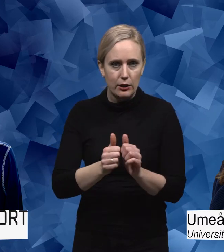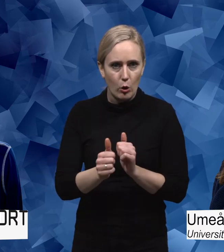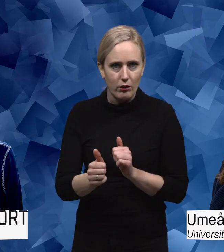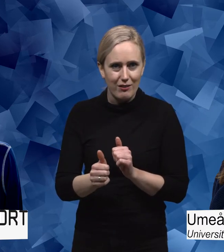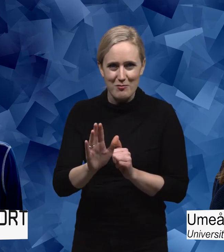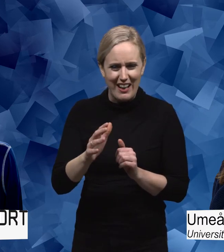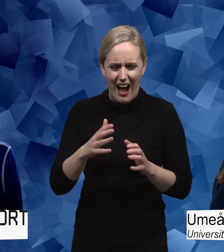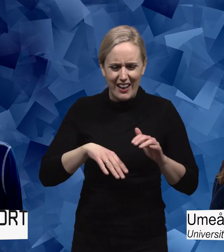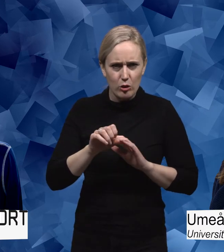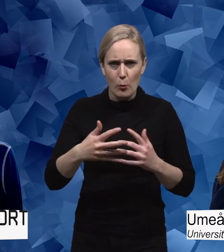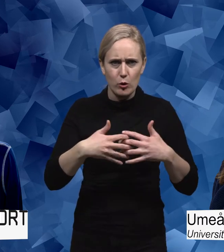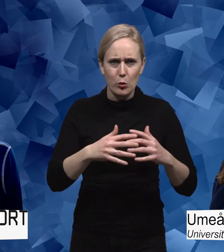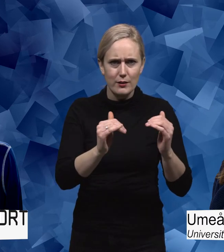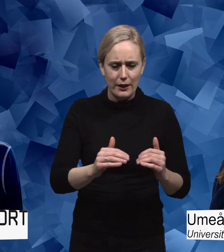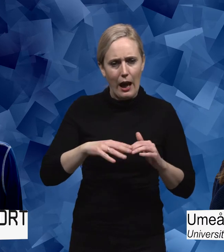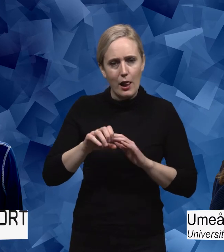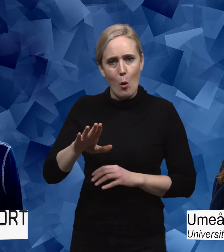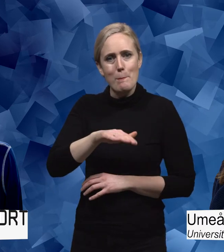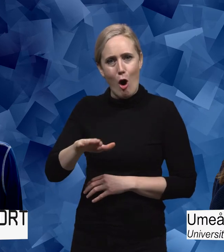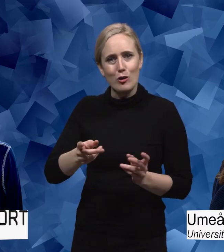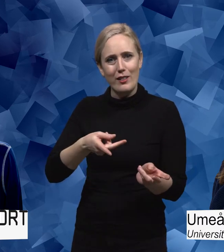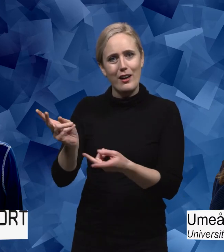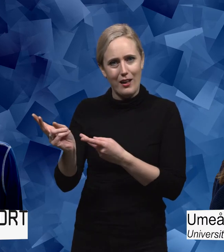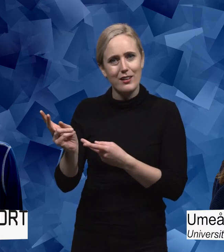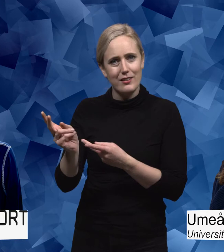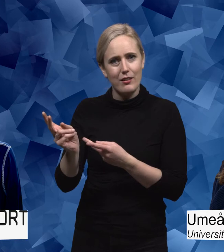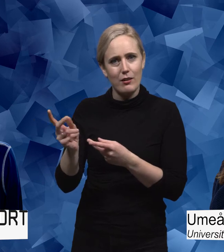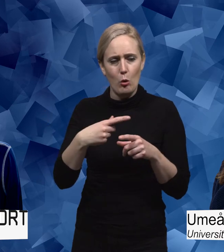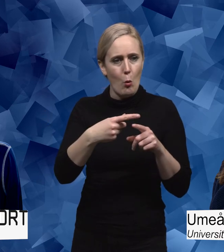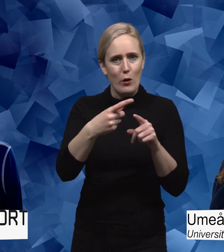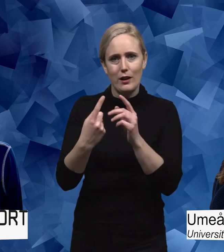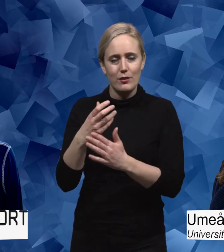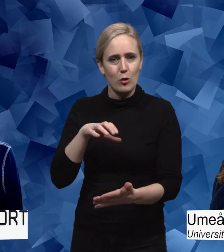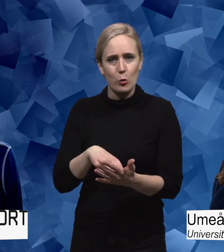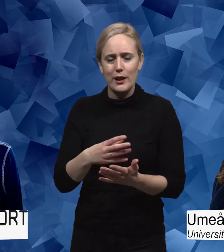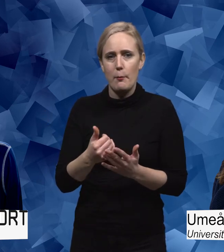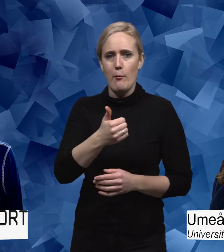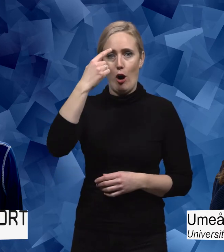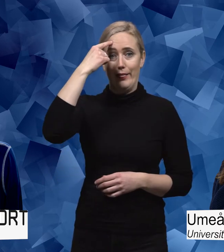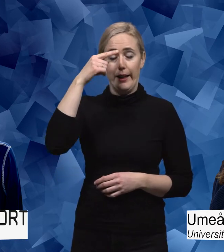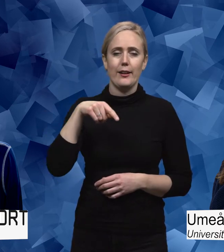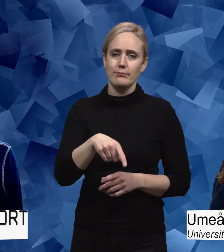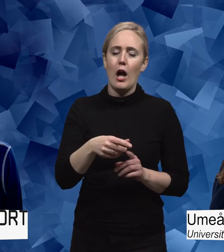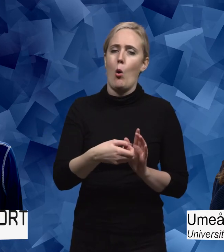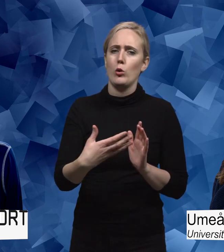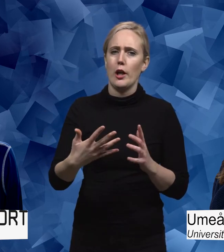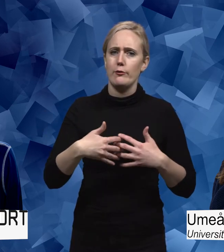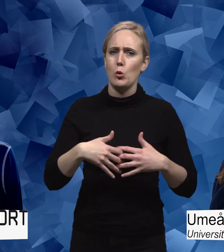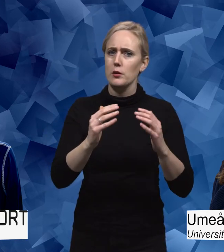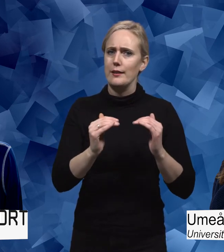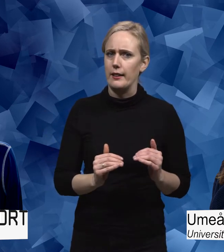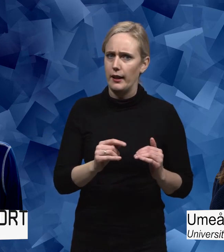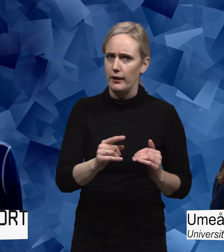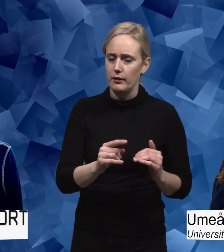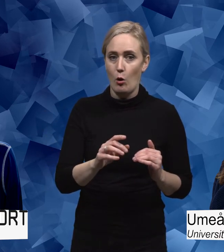generellt när det gäller barn, att barn inte får komma till tals i olika livskontexter. Så att man inte är förhastad, drar slutsatsen att det beror på att man har en